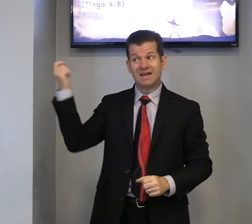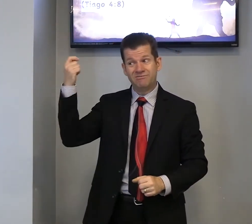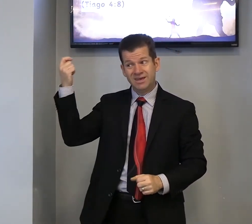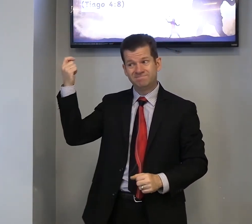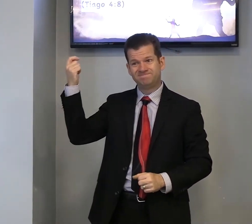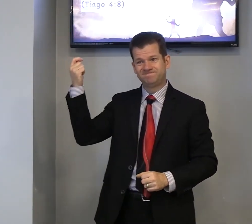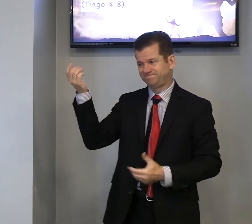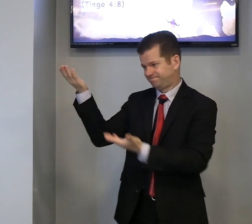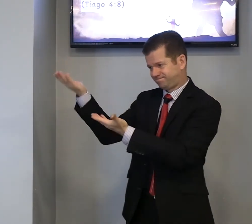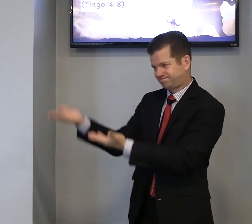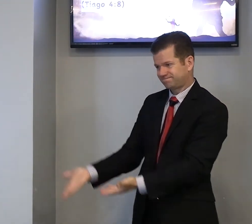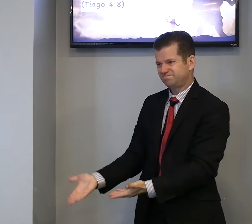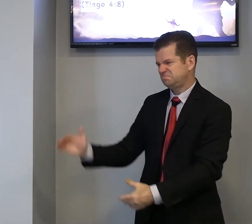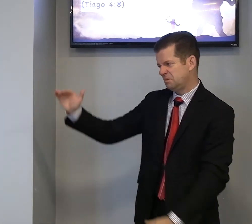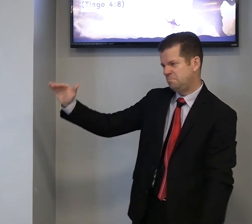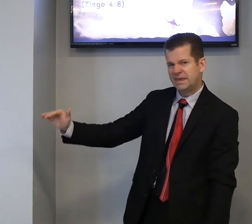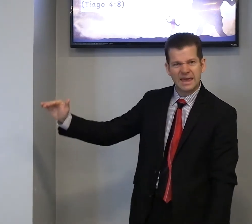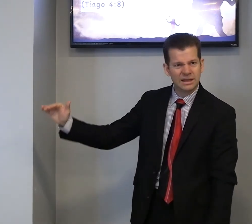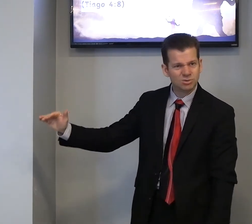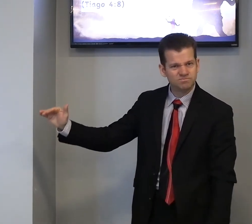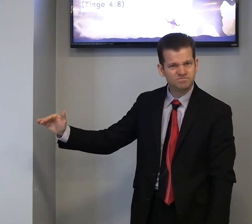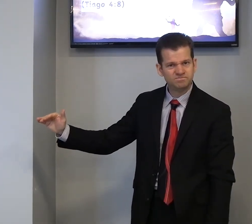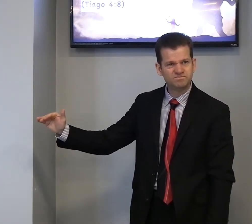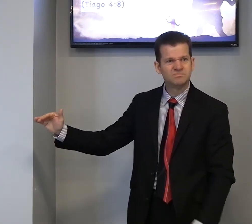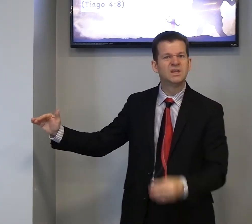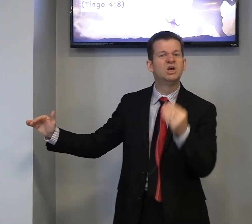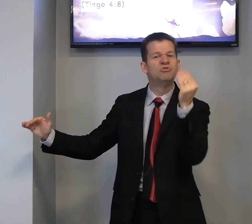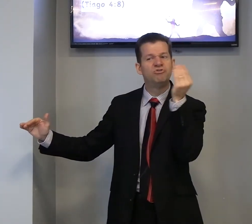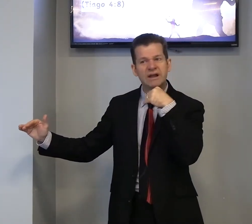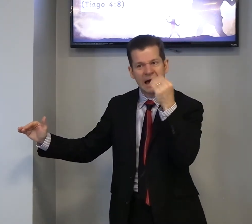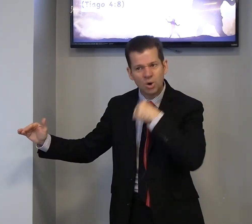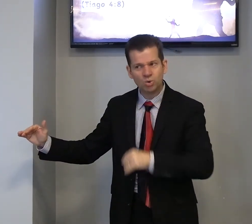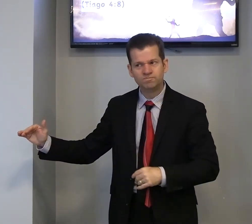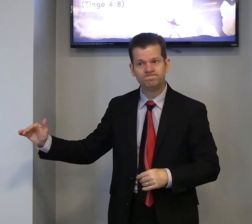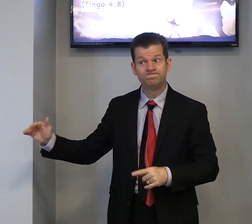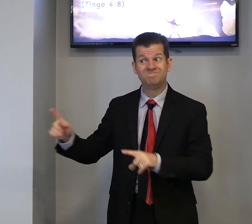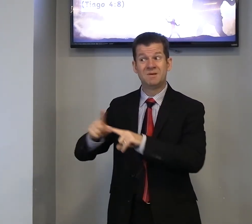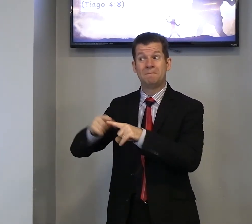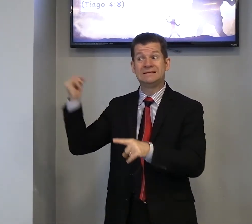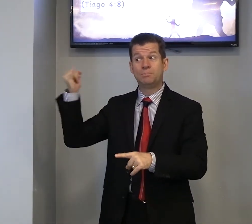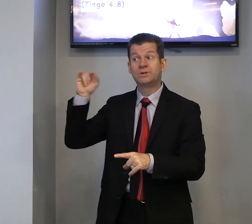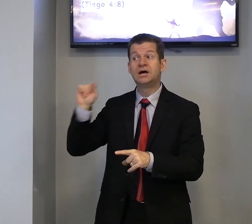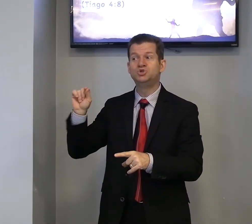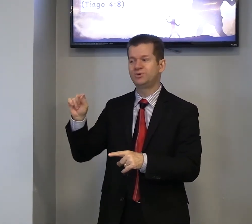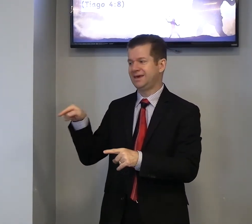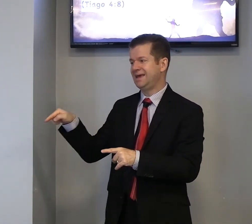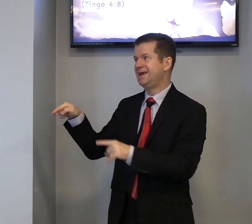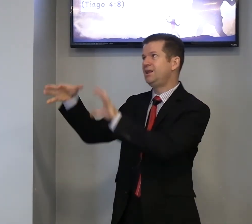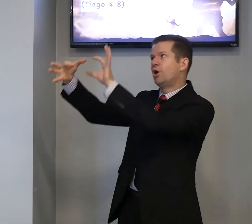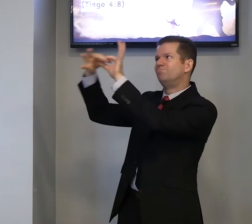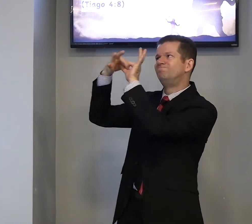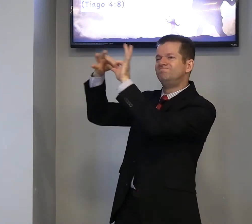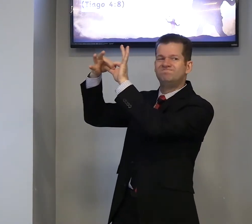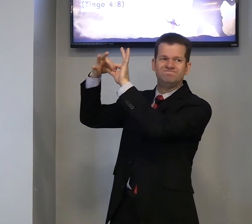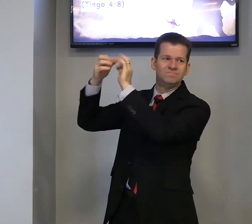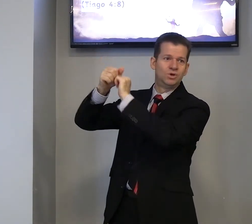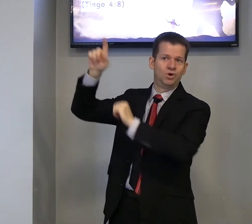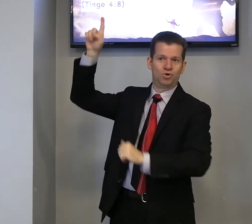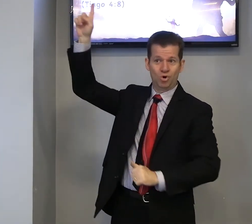Davi, pequeno, fraco, mas, importante o que? Ele, com